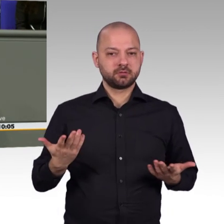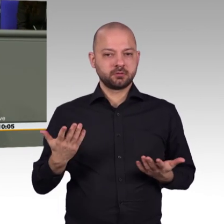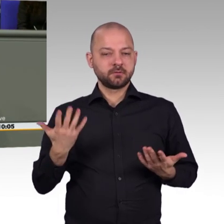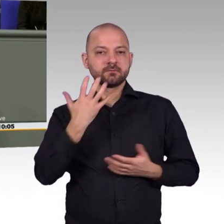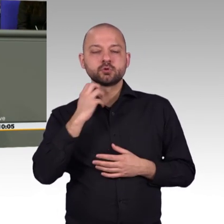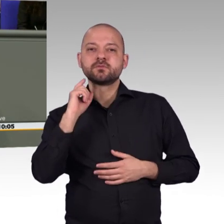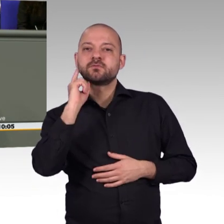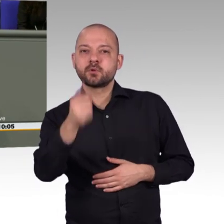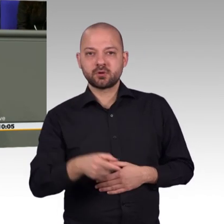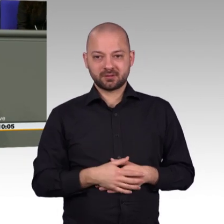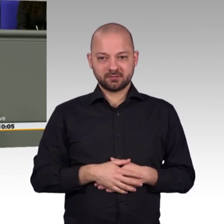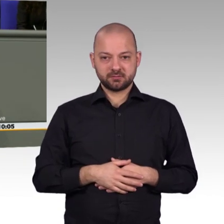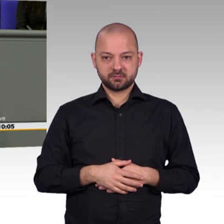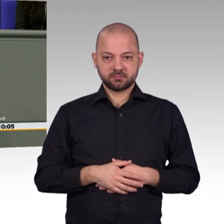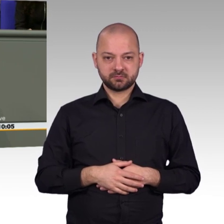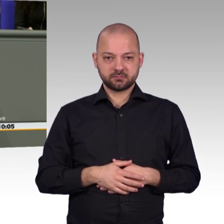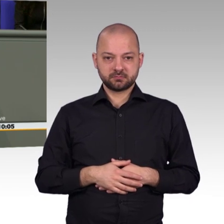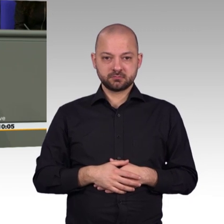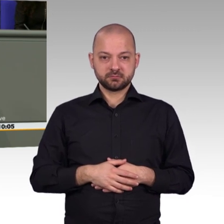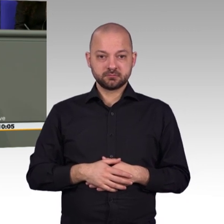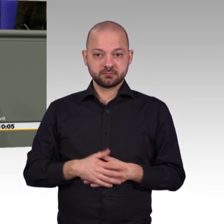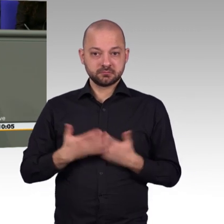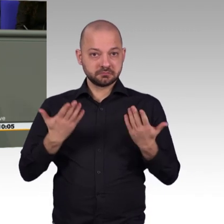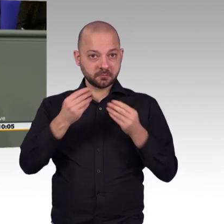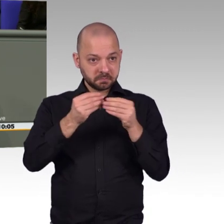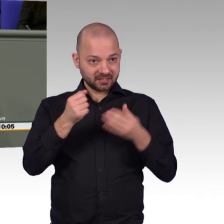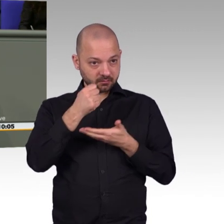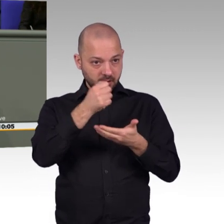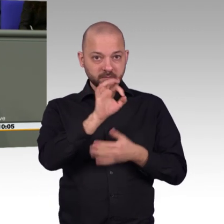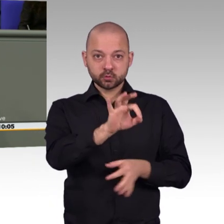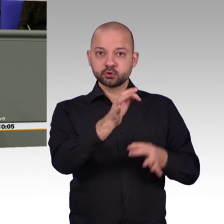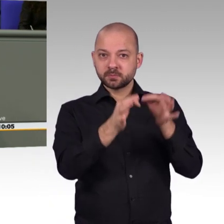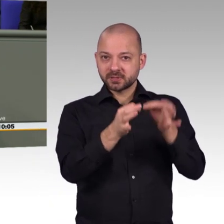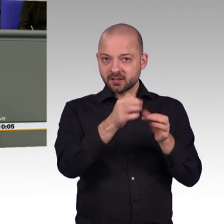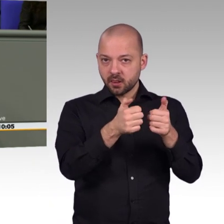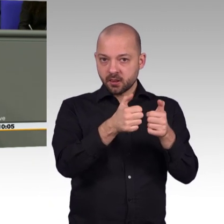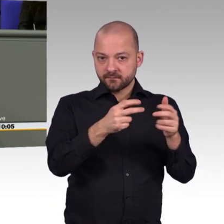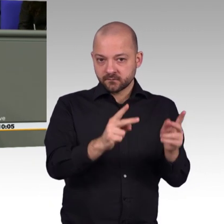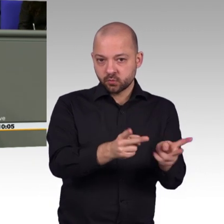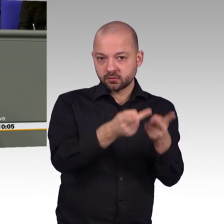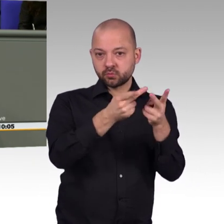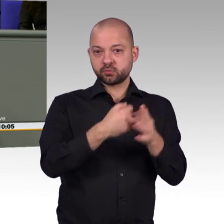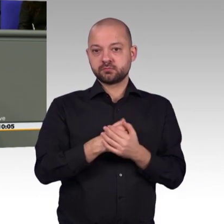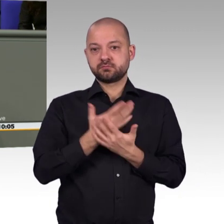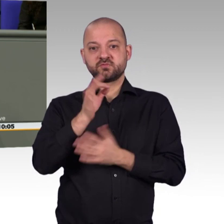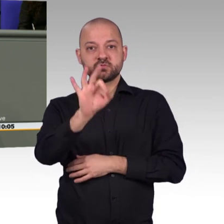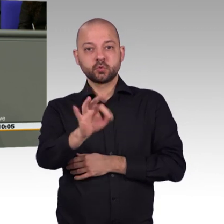einen sehr guten Wege. Dennoch, für die Menschen soll spürbar werden, wie sich der Alltag durch Digitalisierung